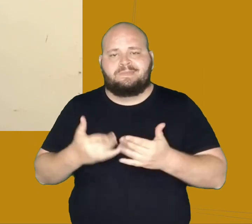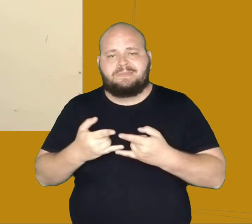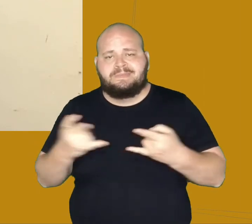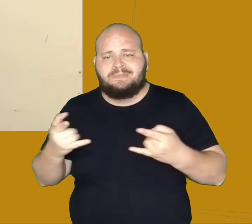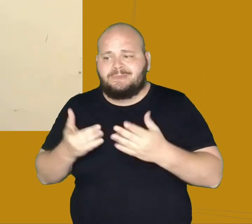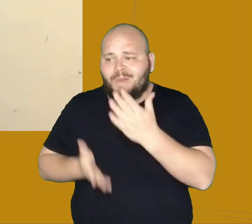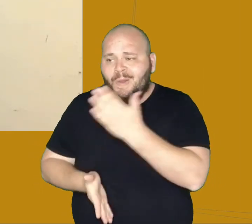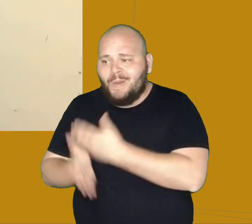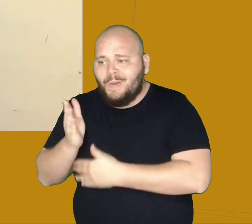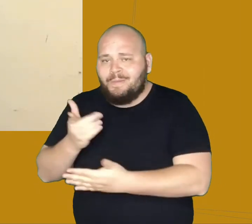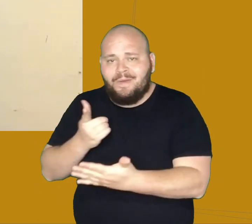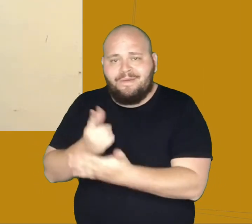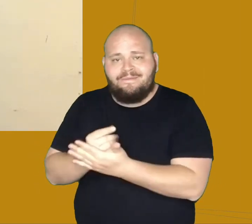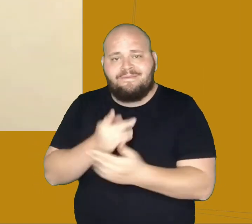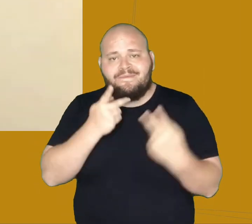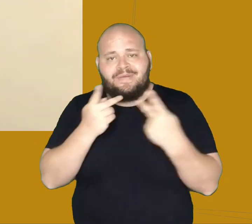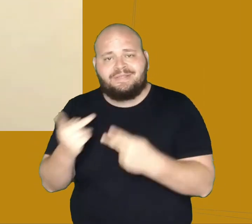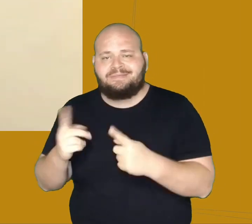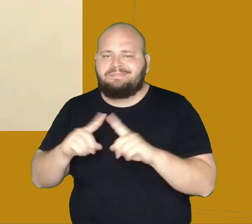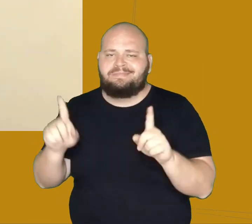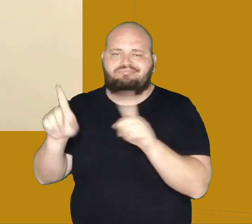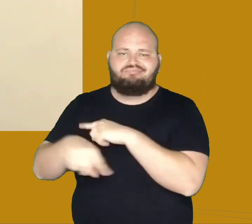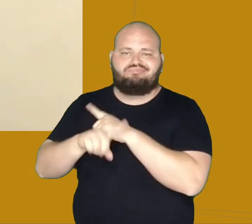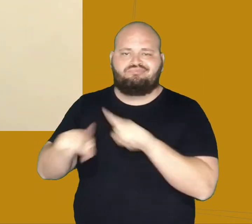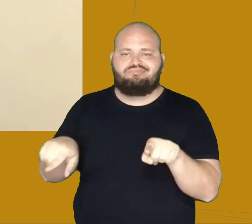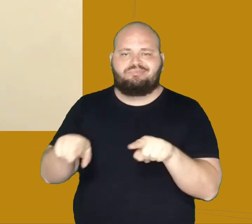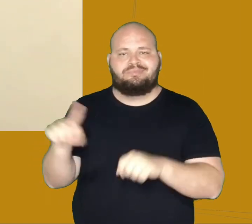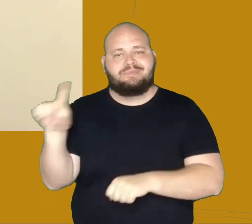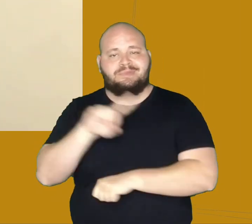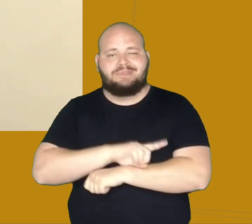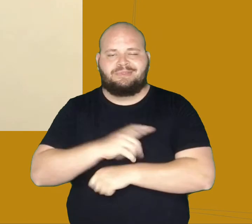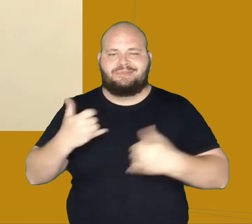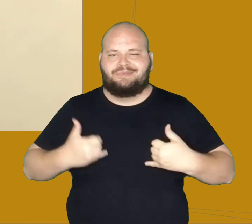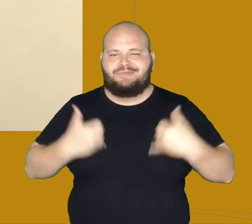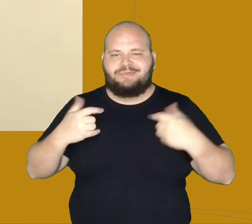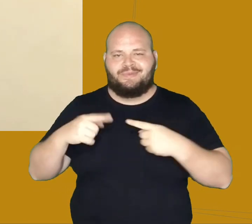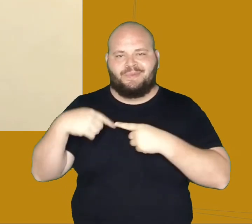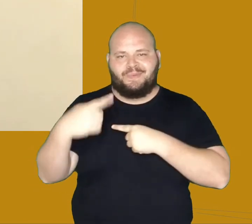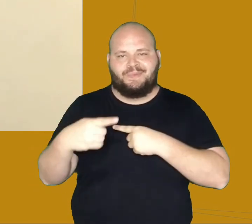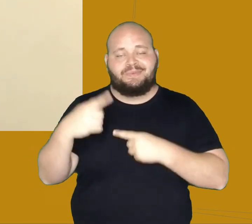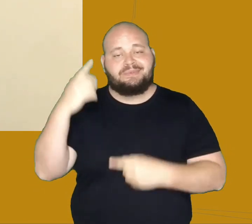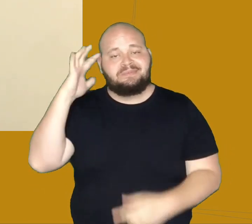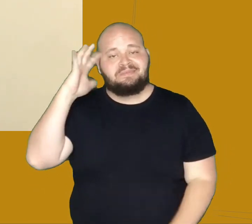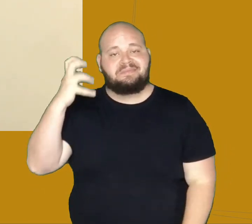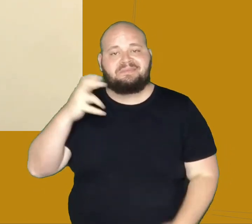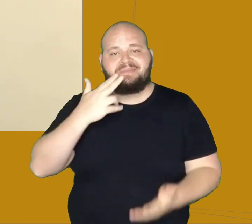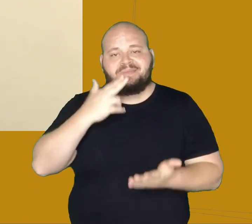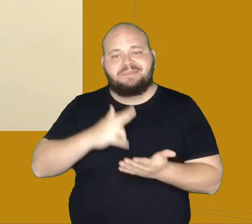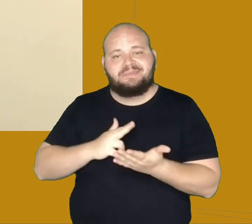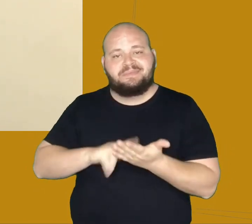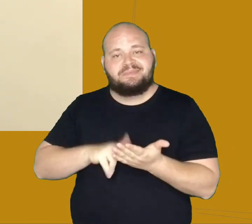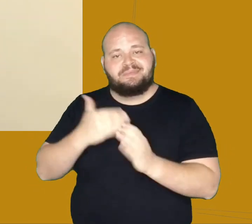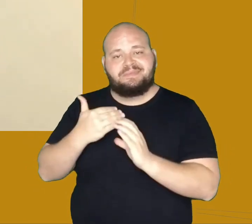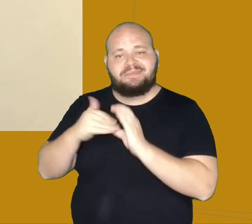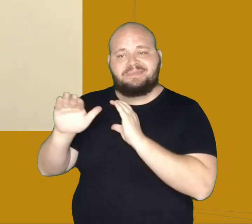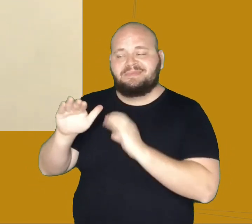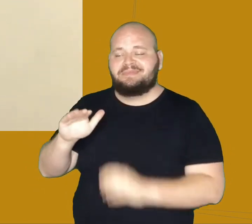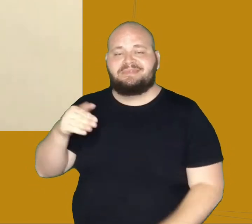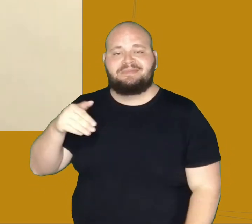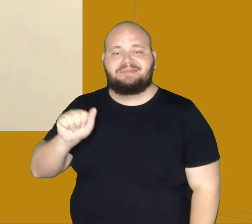logo desistia da viagem. No dia seguinte ao seu aniversário, ela resolve escrever uma carta ao marido, contando como foi a festa.